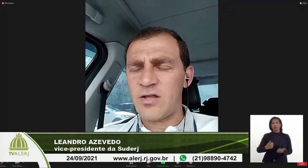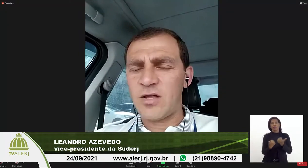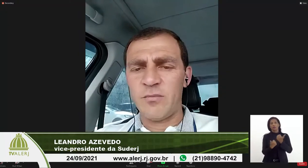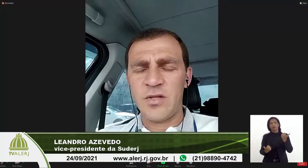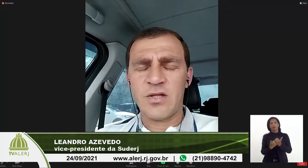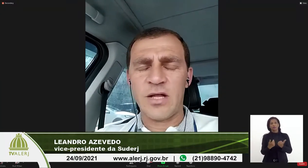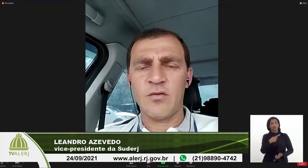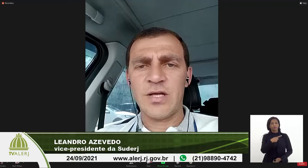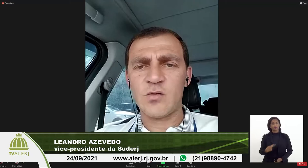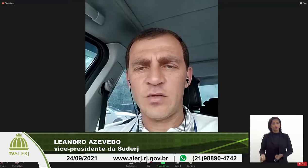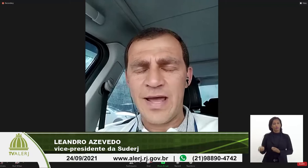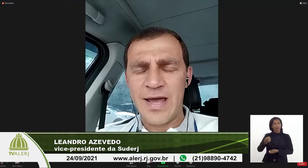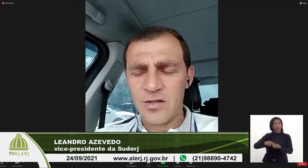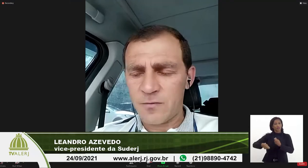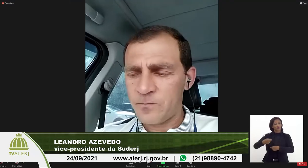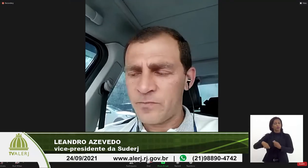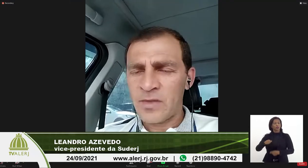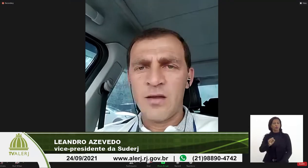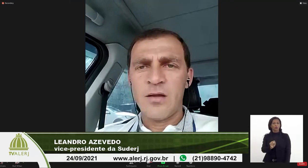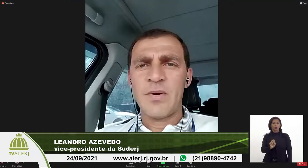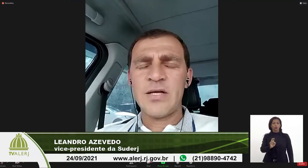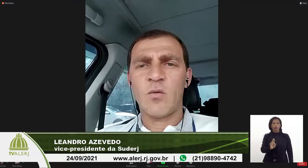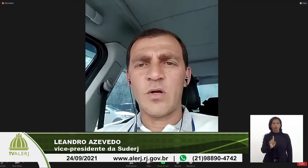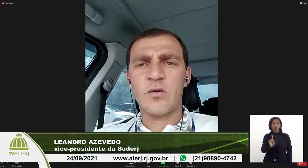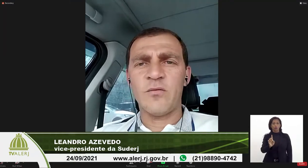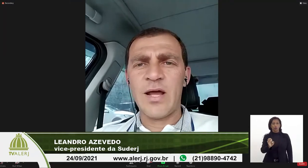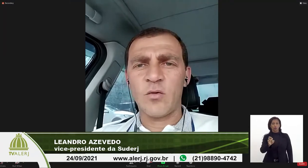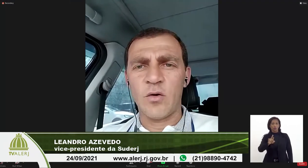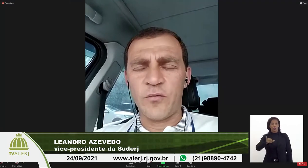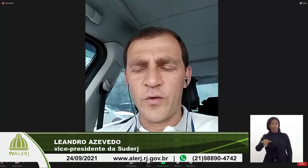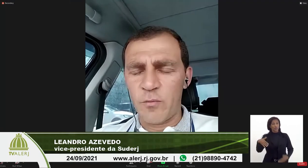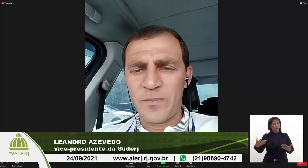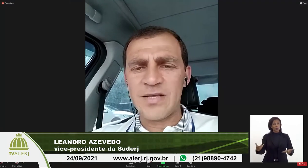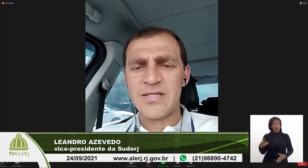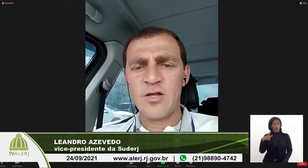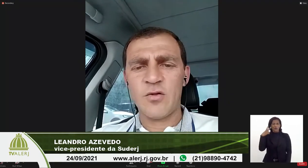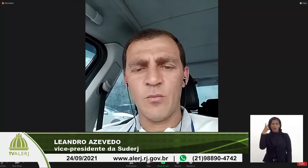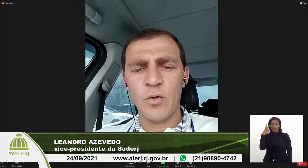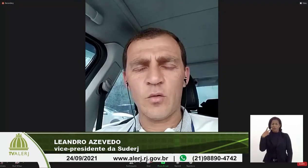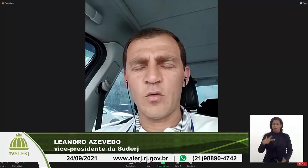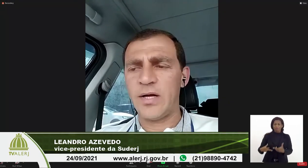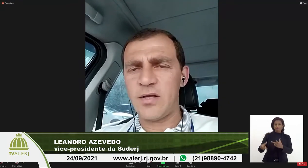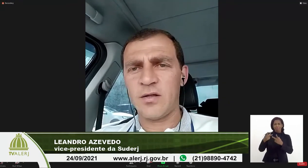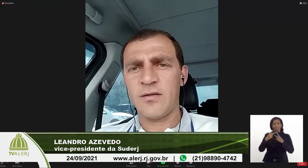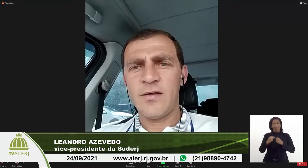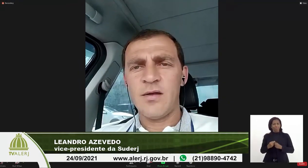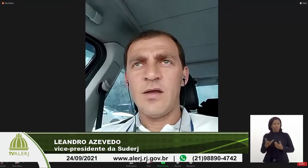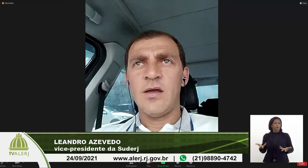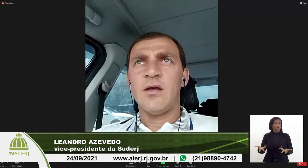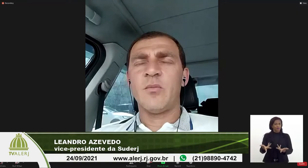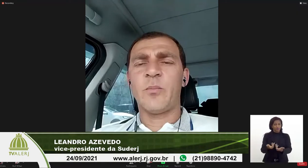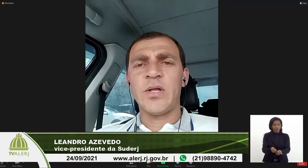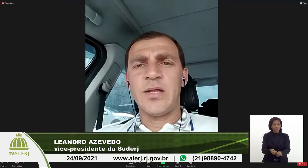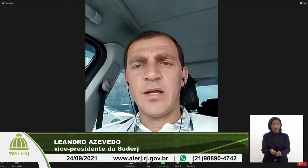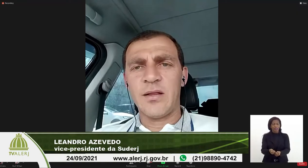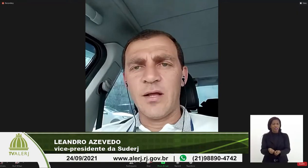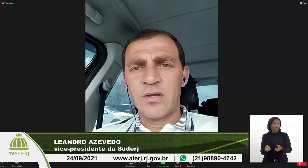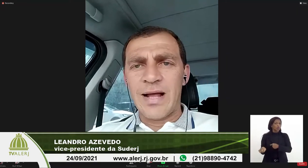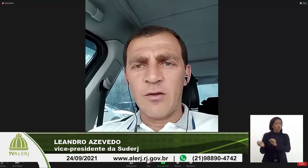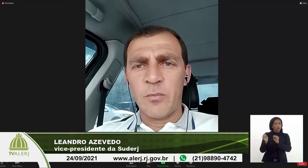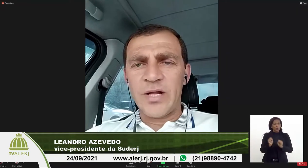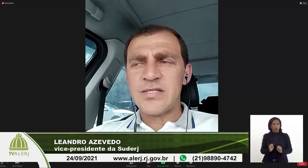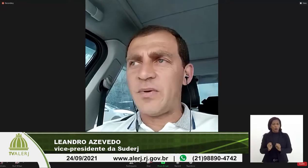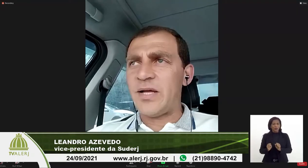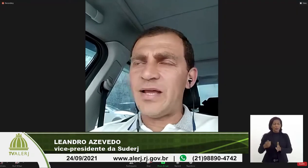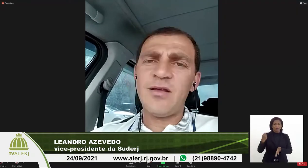-presidente administrativo da Suderte, mas, enquanto vereador, foi um presente muito grande de poder ter